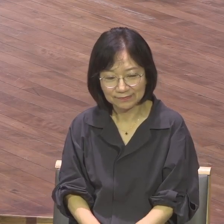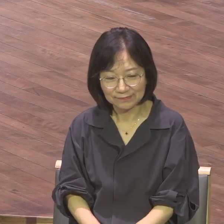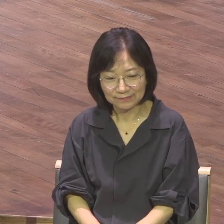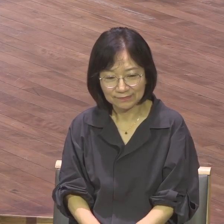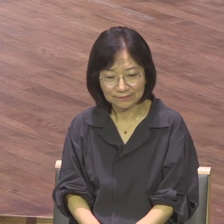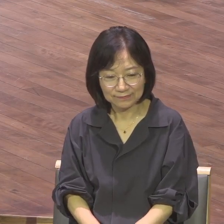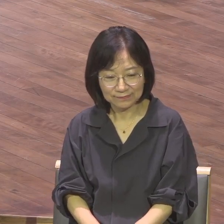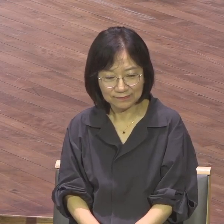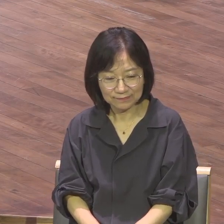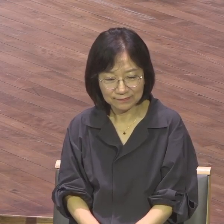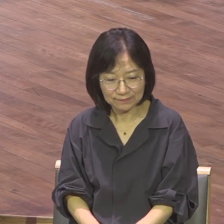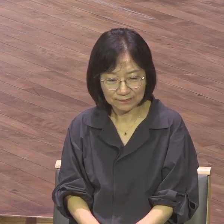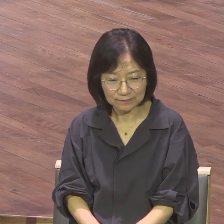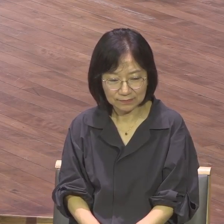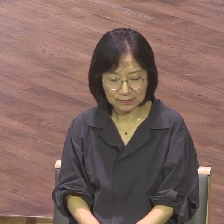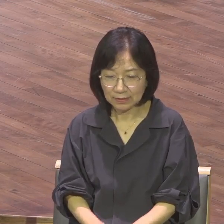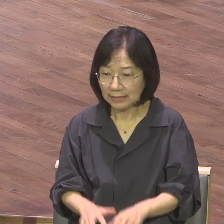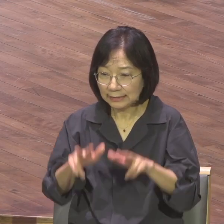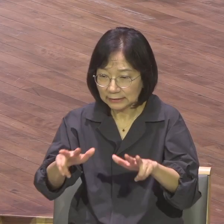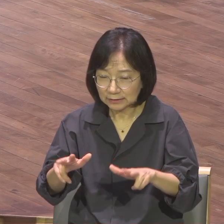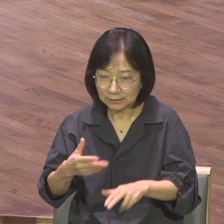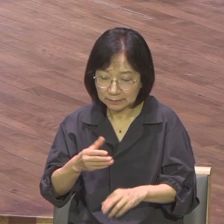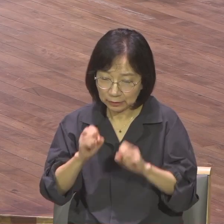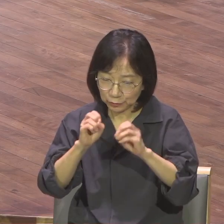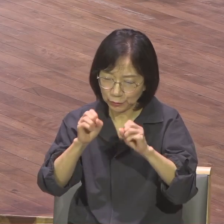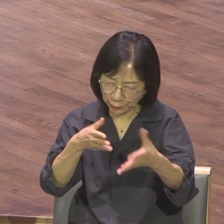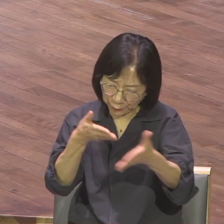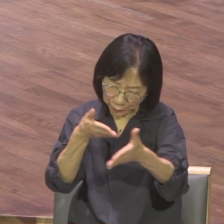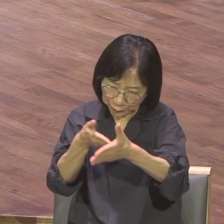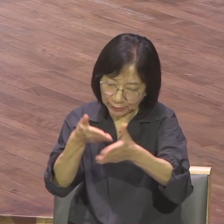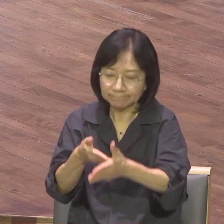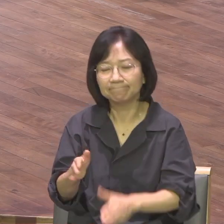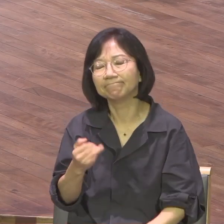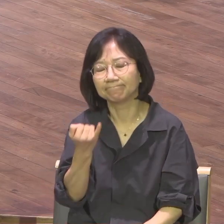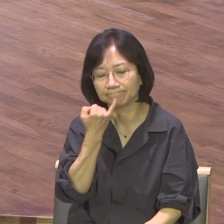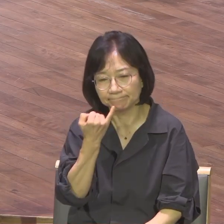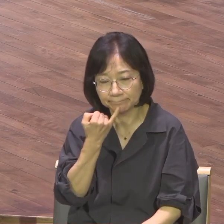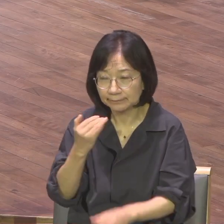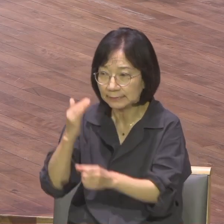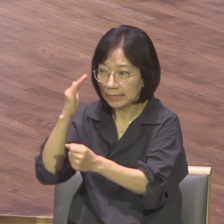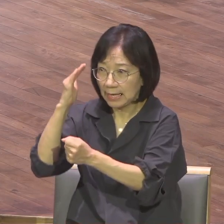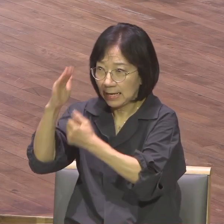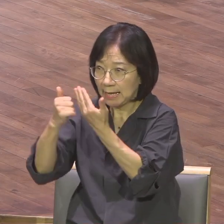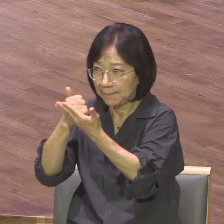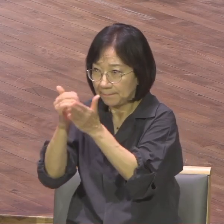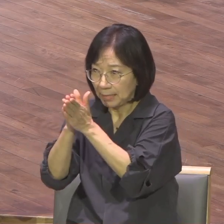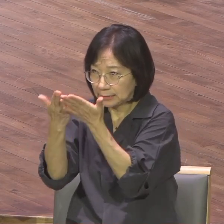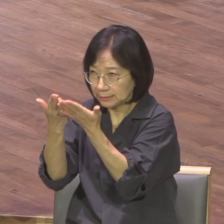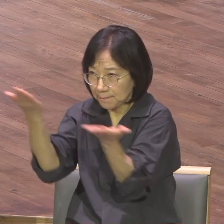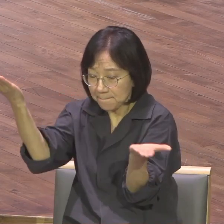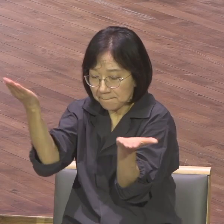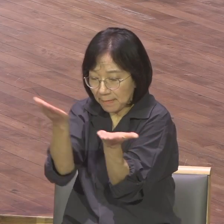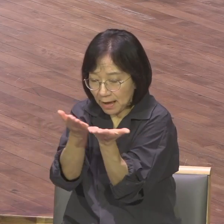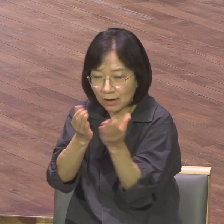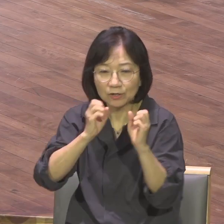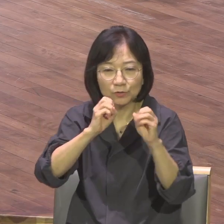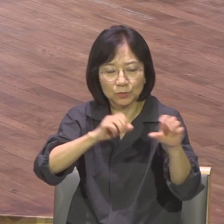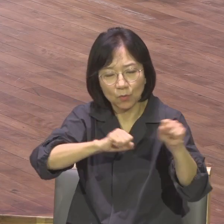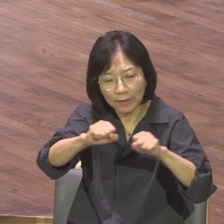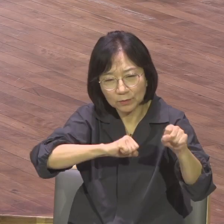당장의 열매와 역사가 없어도 올바른 성경적인 전도운동을 지속해야 되고 계속해서 도전해 나가야 됩니다